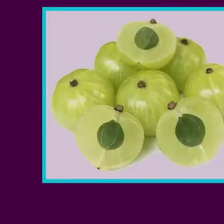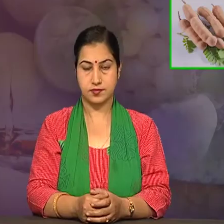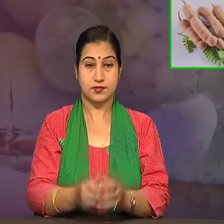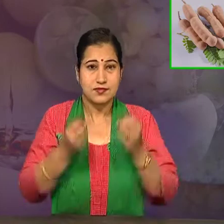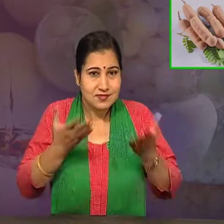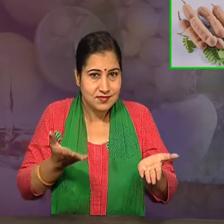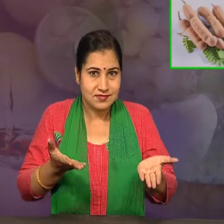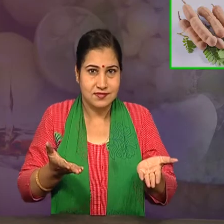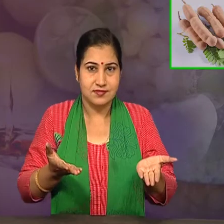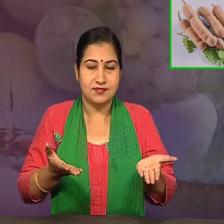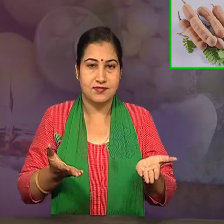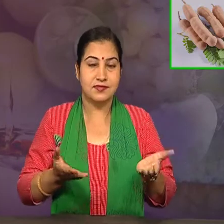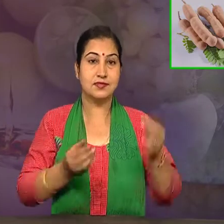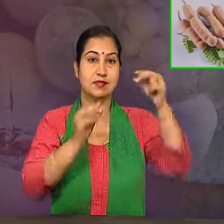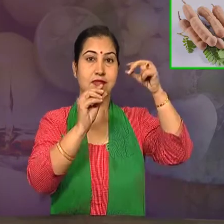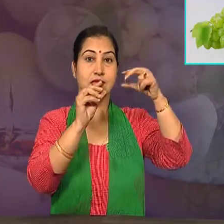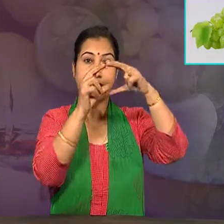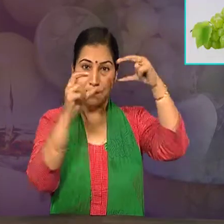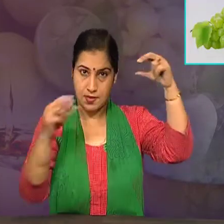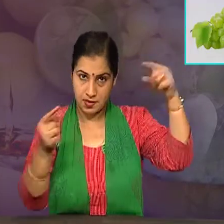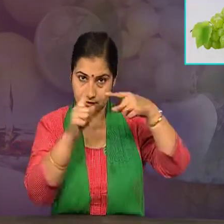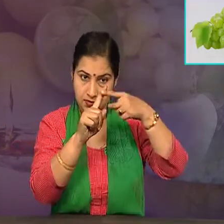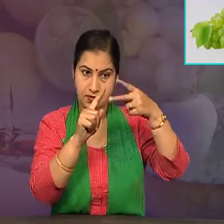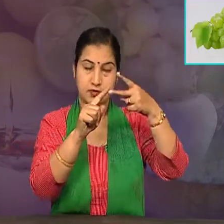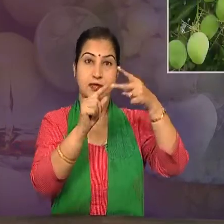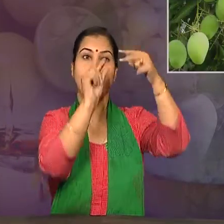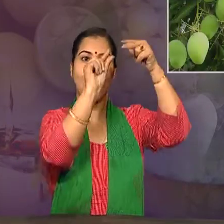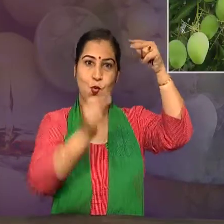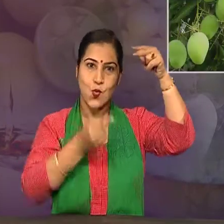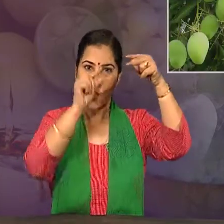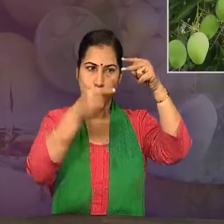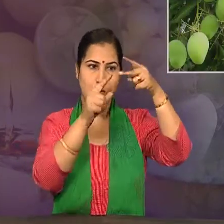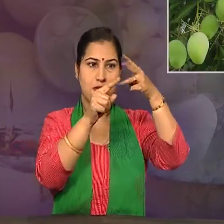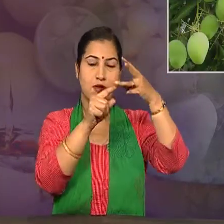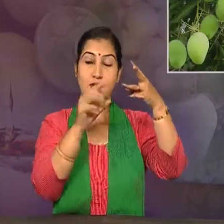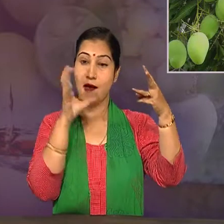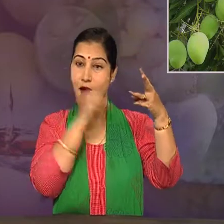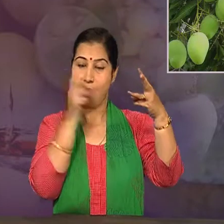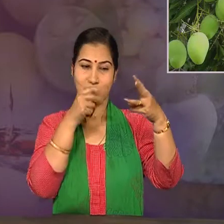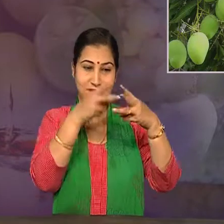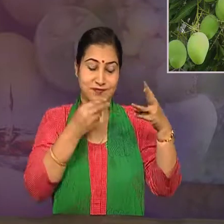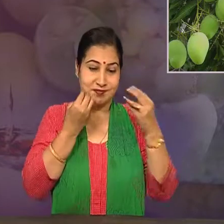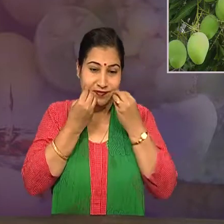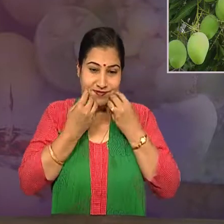अरे इमली अंगूर कच्चे आमों को देखकर तो मूँ में पानी आ गया